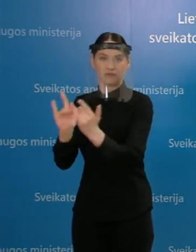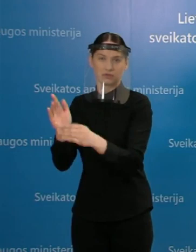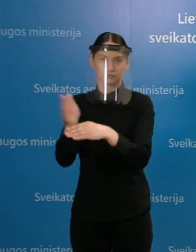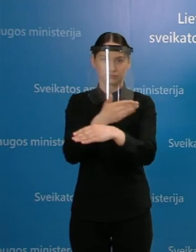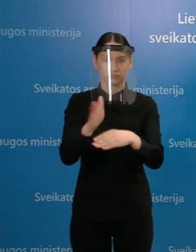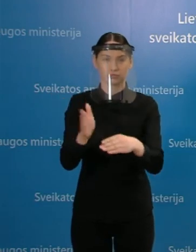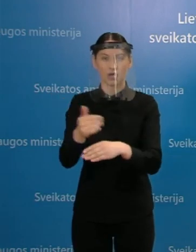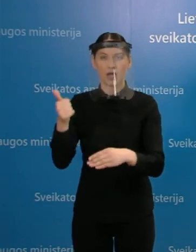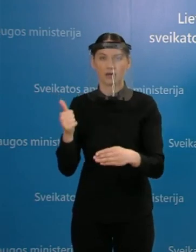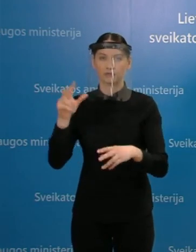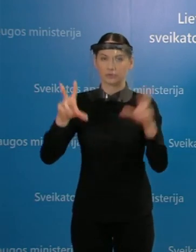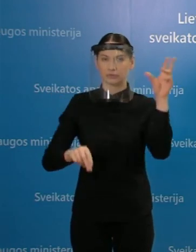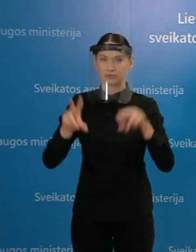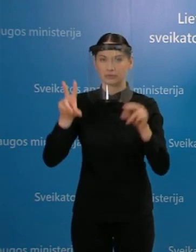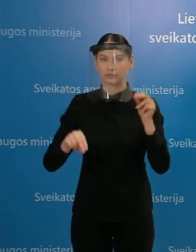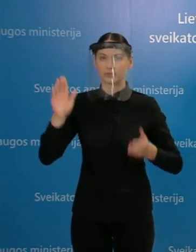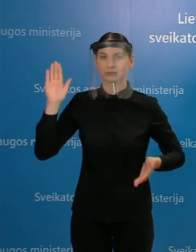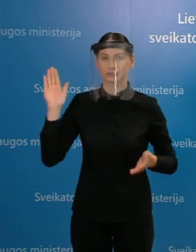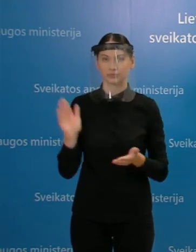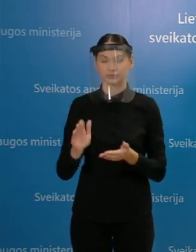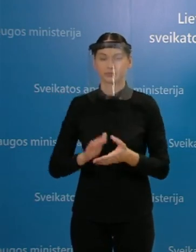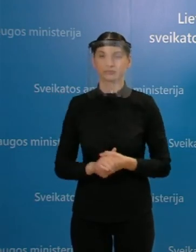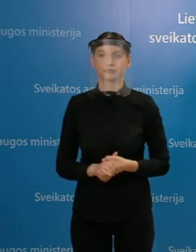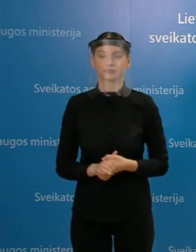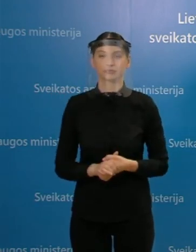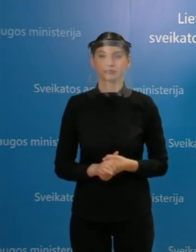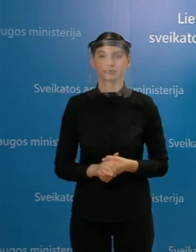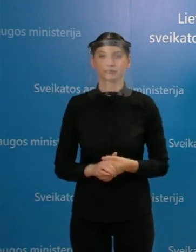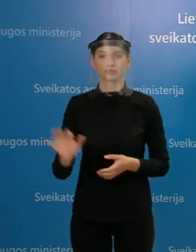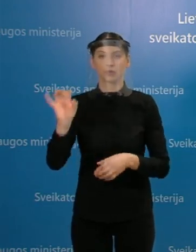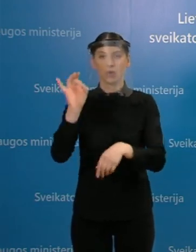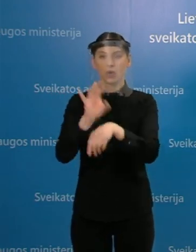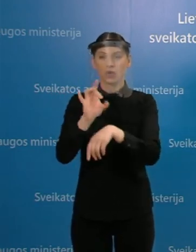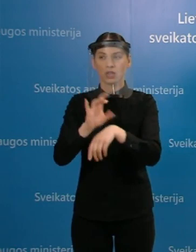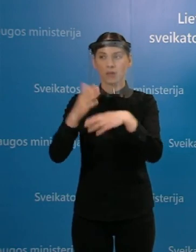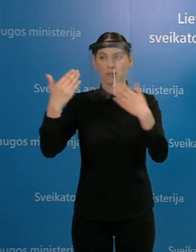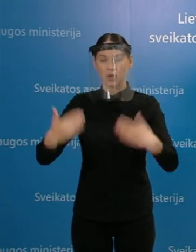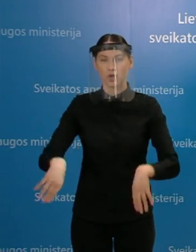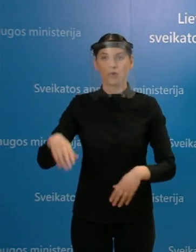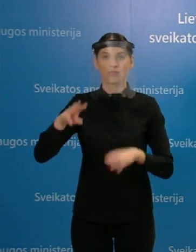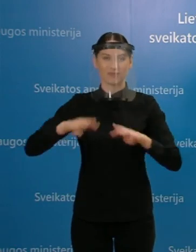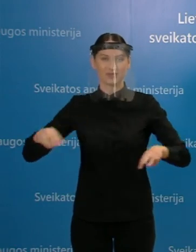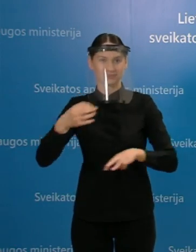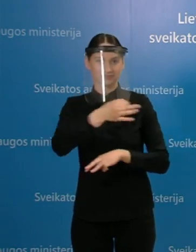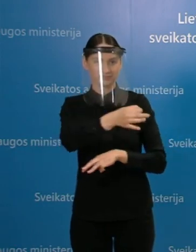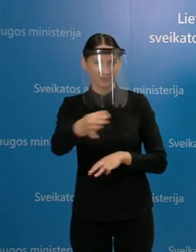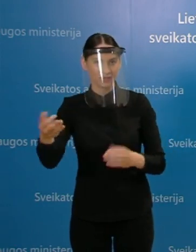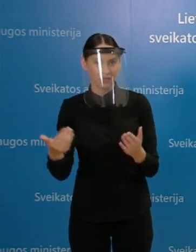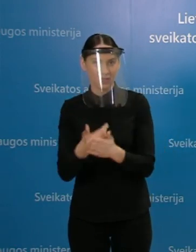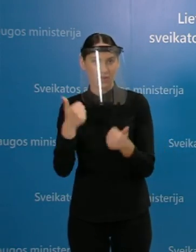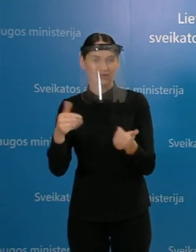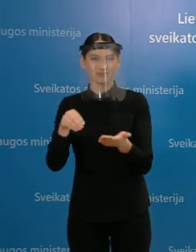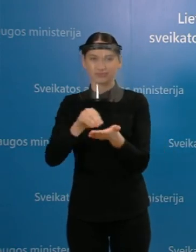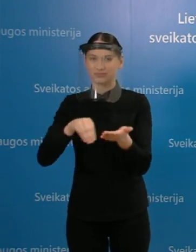sąlyti ir riziką. Apie Klaipėdos gospisą ministras jau pranešė geras naujienas, tai nekartosiu,